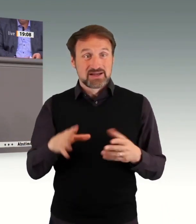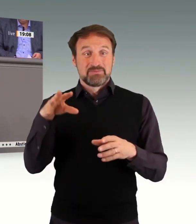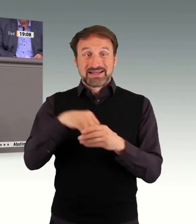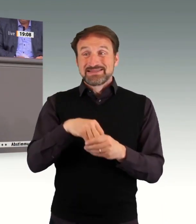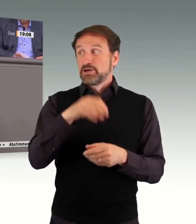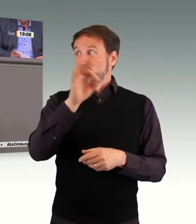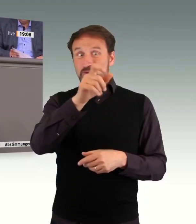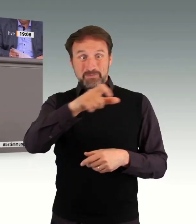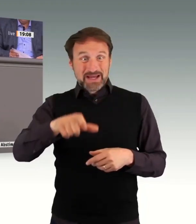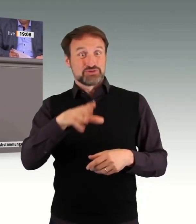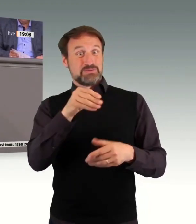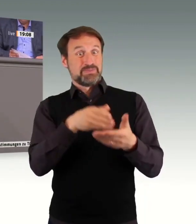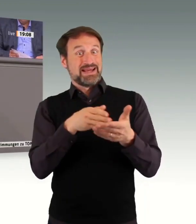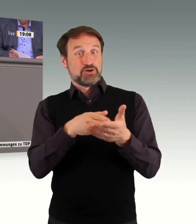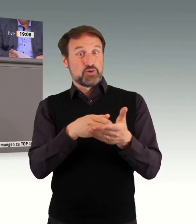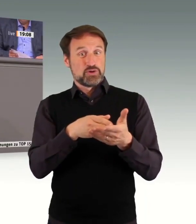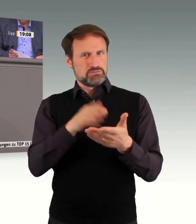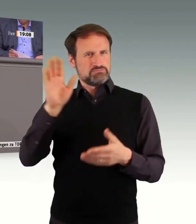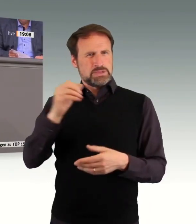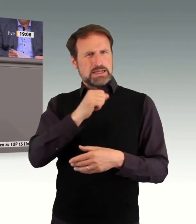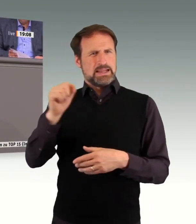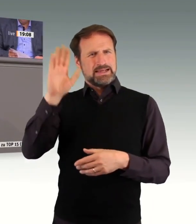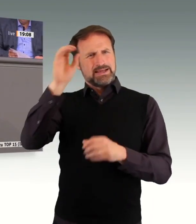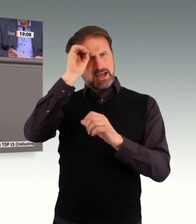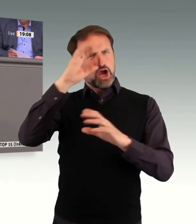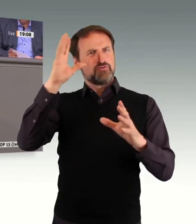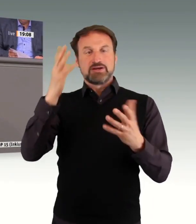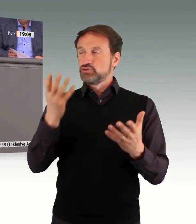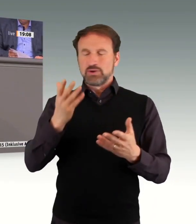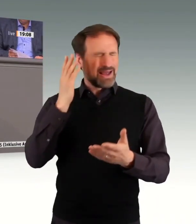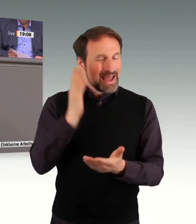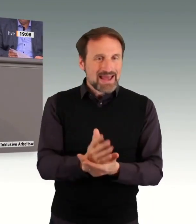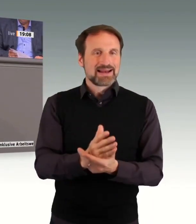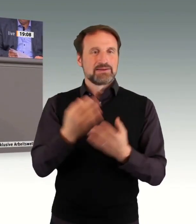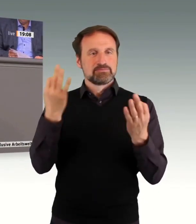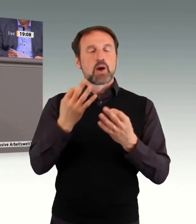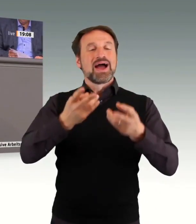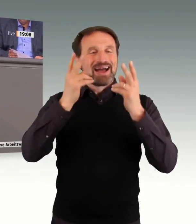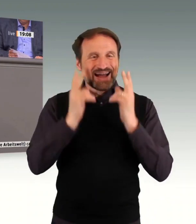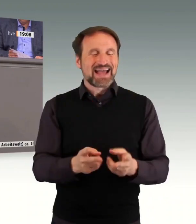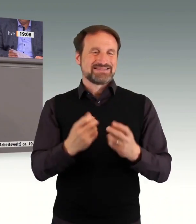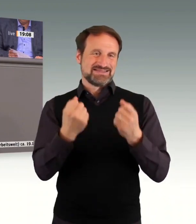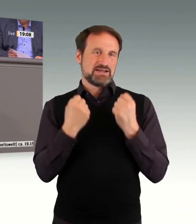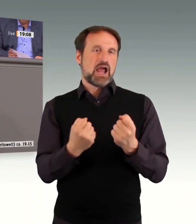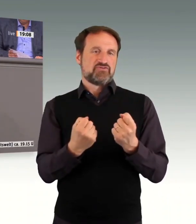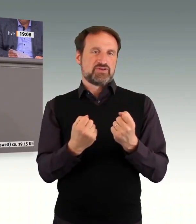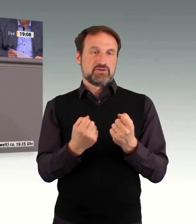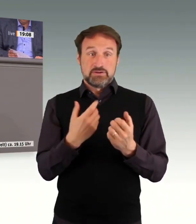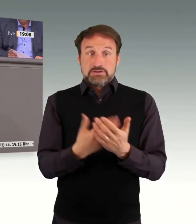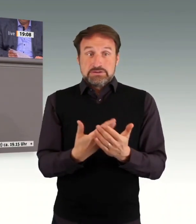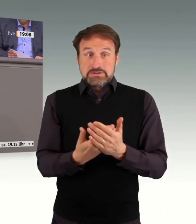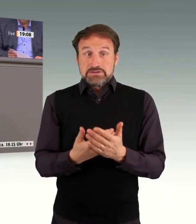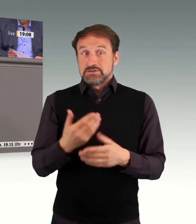heute hier vorgelegten Antrag der Linken zur vollen und wirksamen Partizipation könnten endlich notwendige und verbindliche Rahmen verliehen werden. Und, liebe